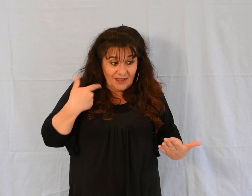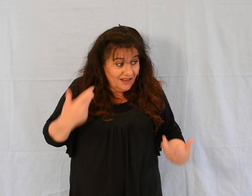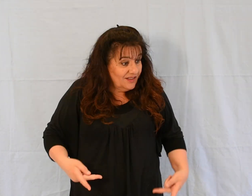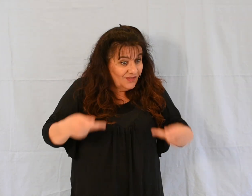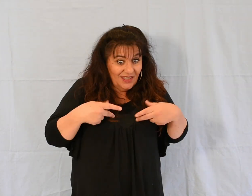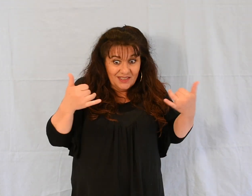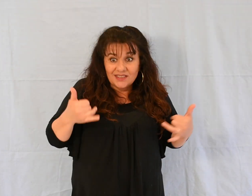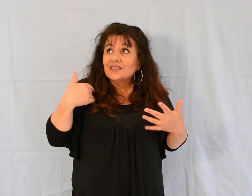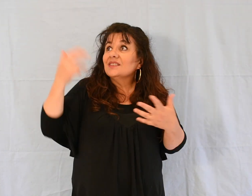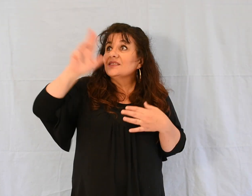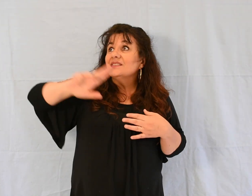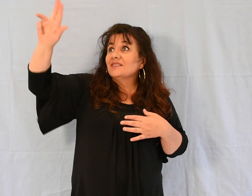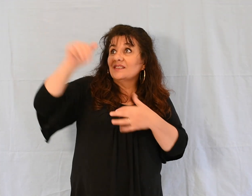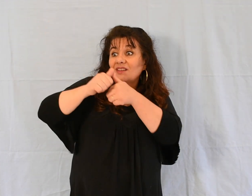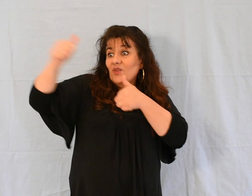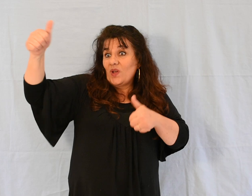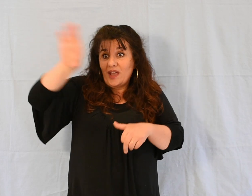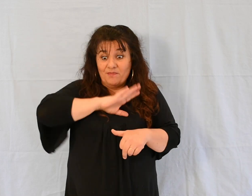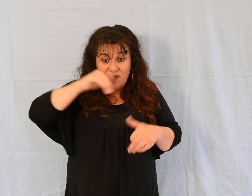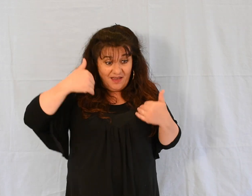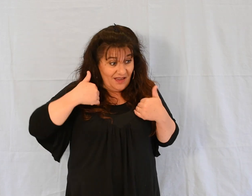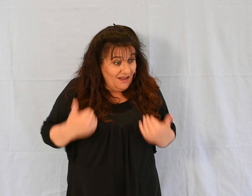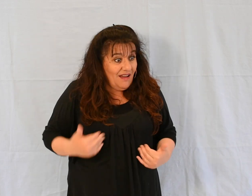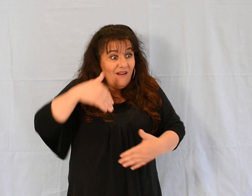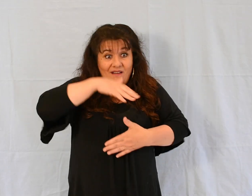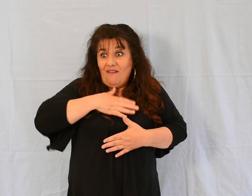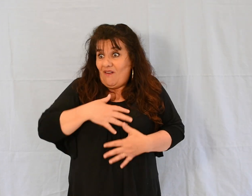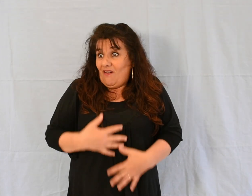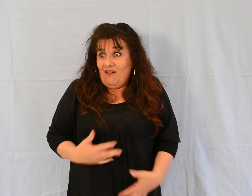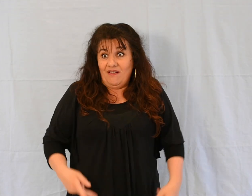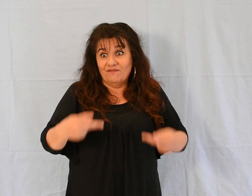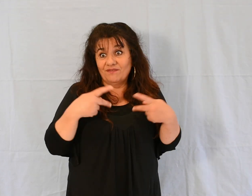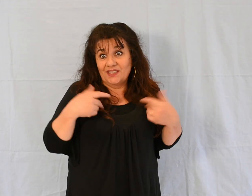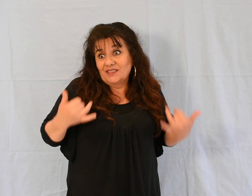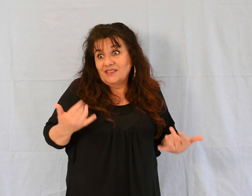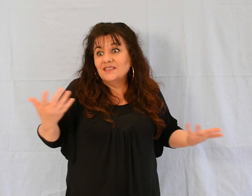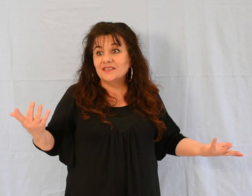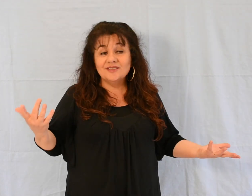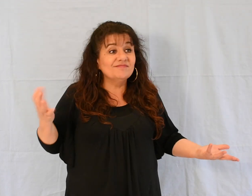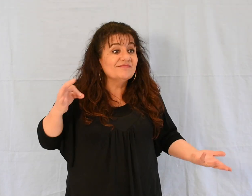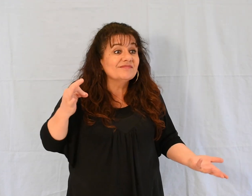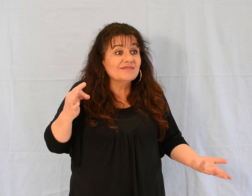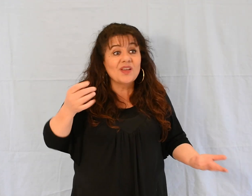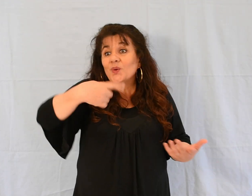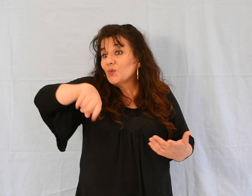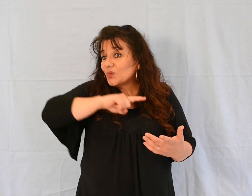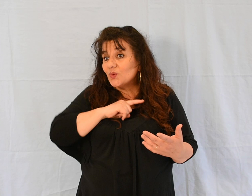Tant que nous demeurons dans ce corps En effet, nous cheminons dans la foi